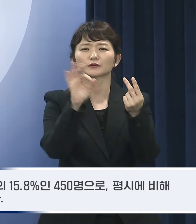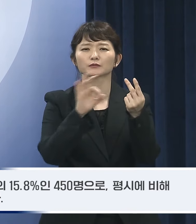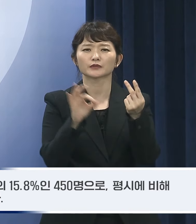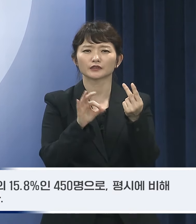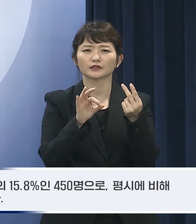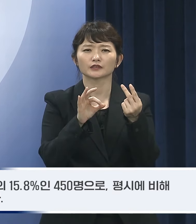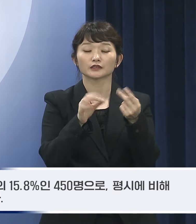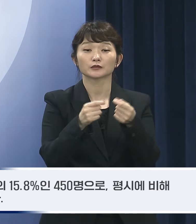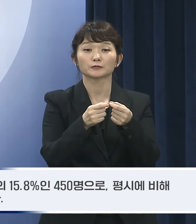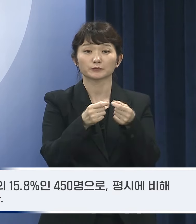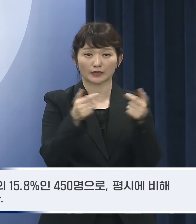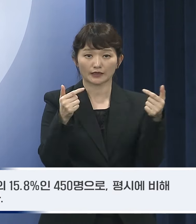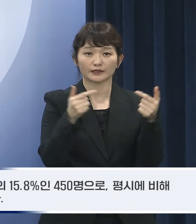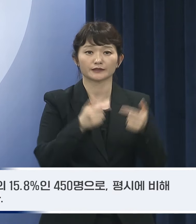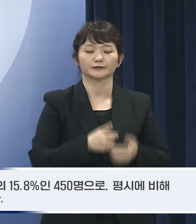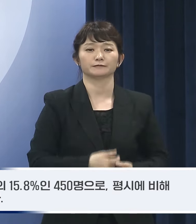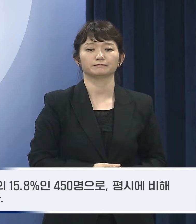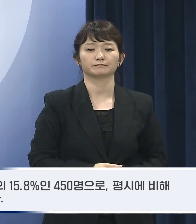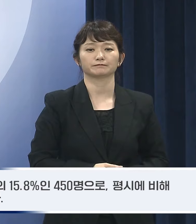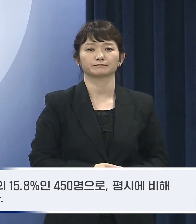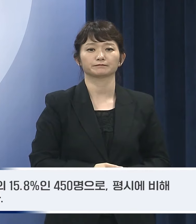%포인트 상승했습니다.